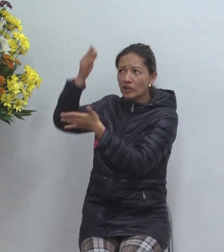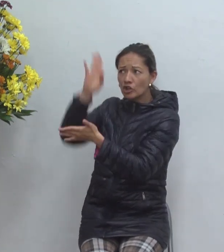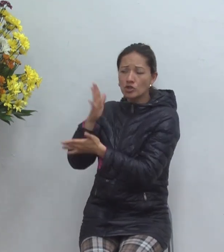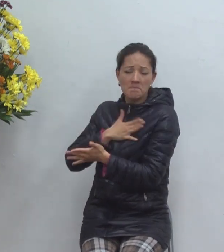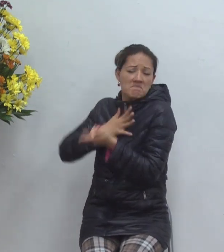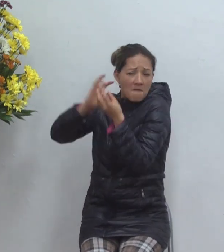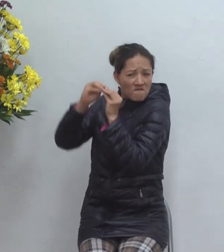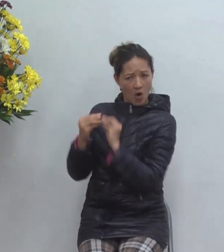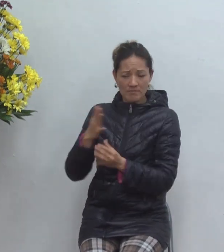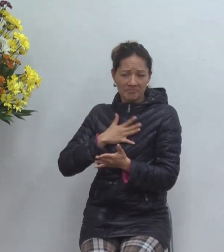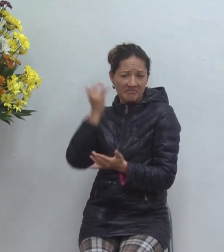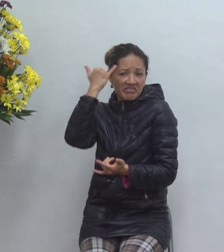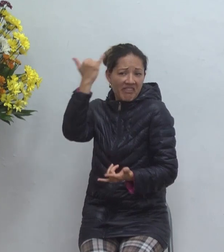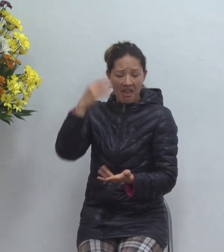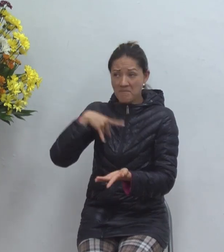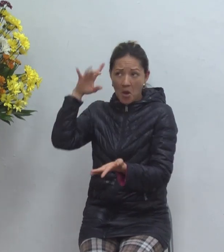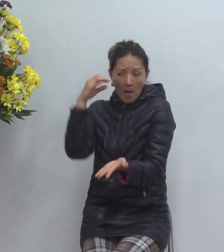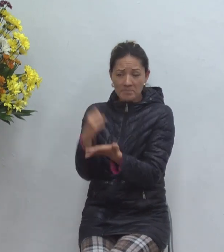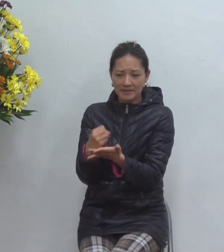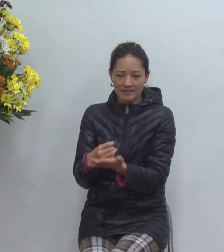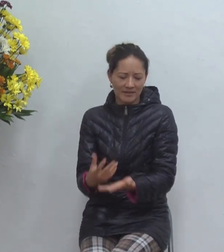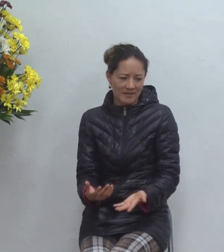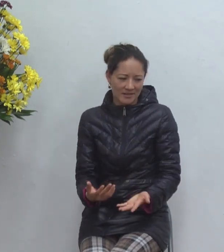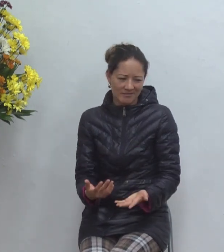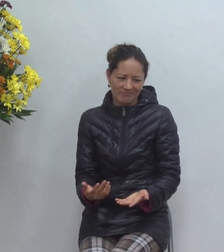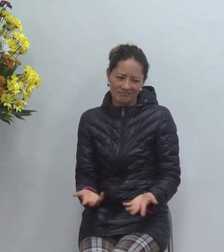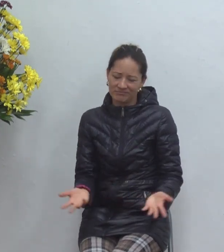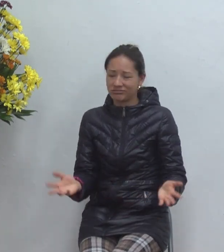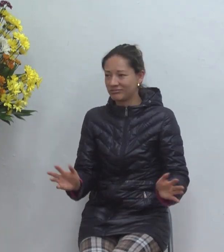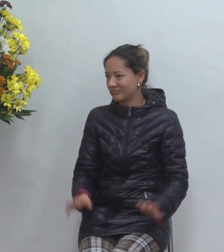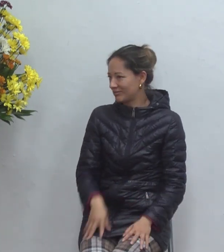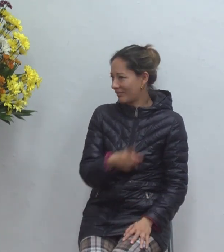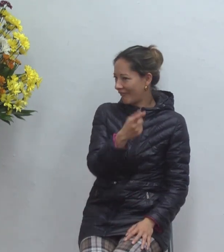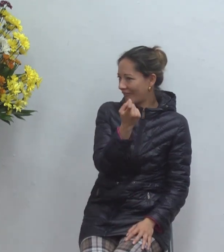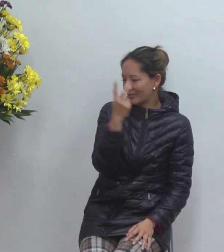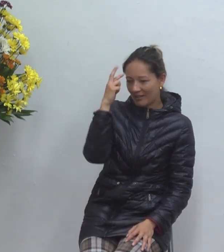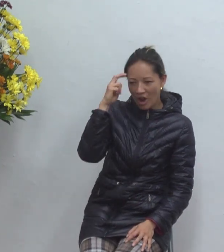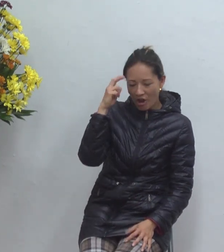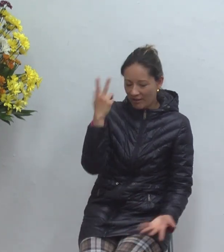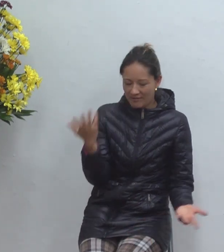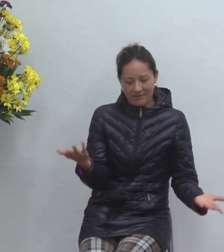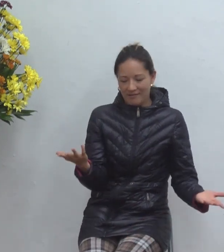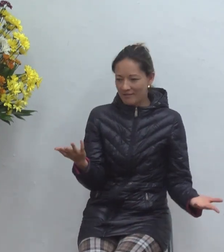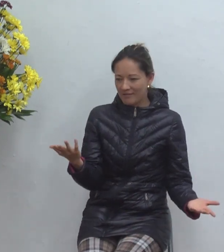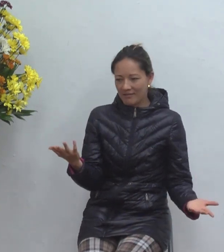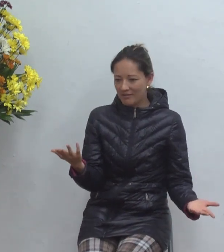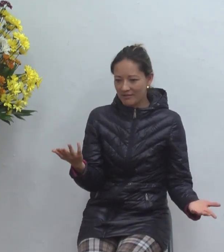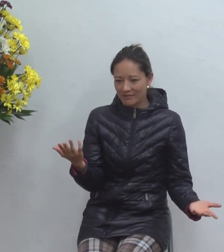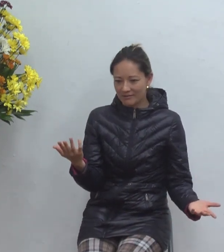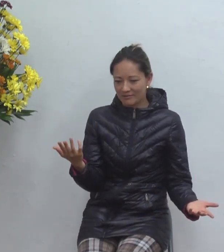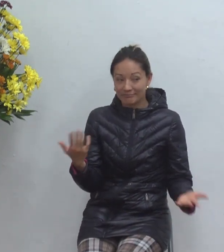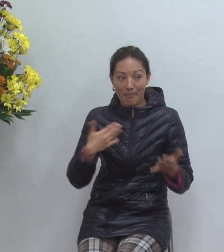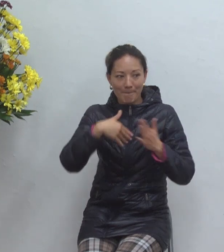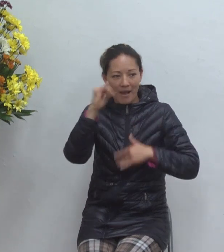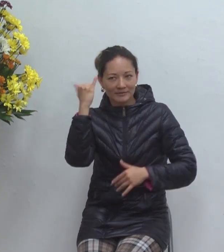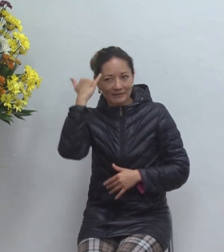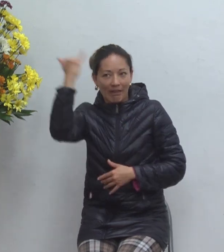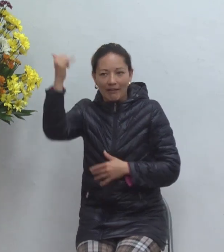la lógica de las de las claves de wifi mejor dicho es más inteligente un celular que usted